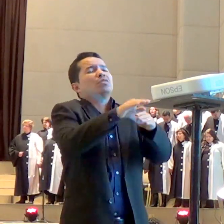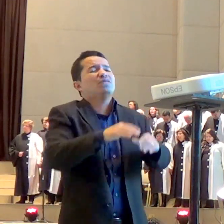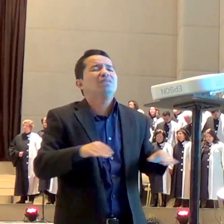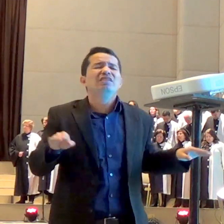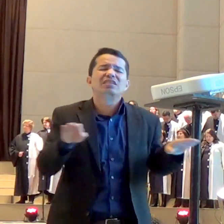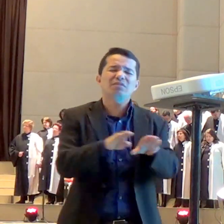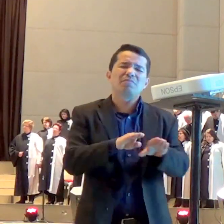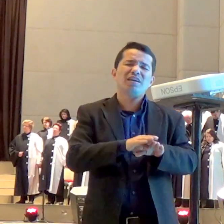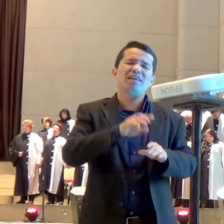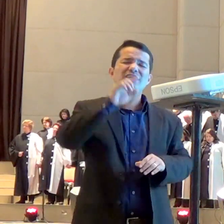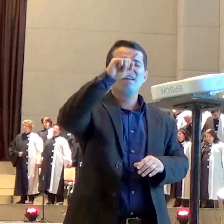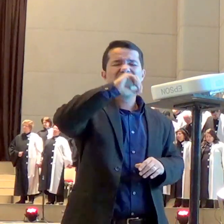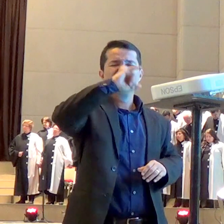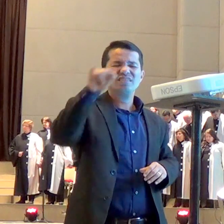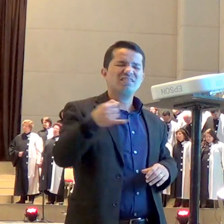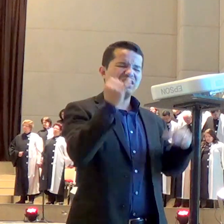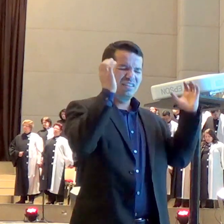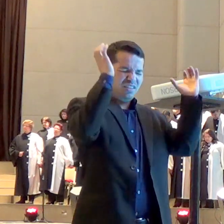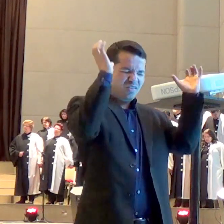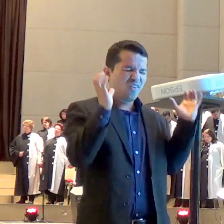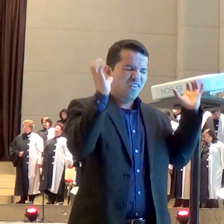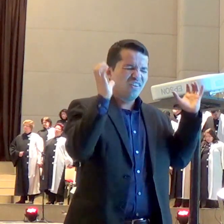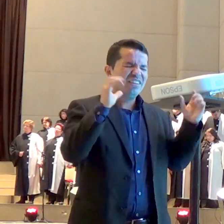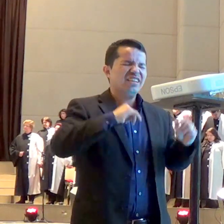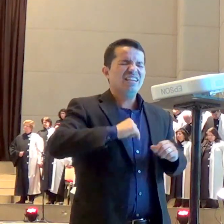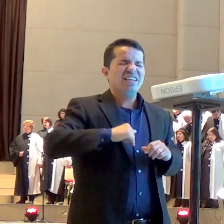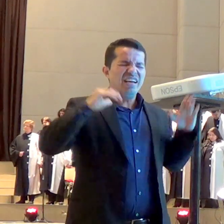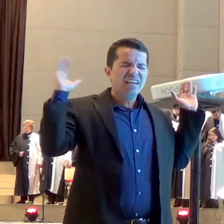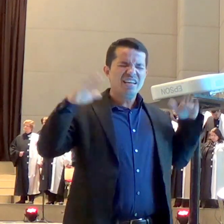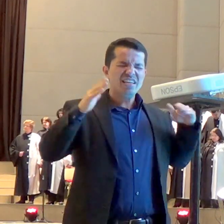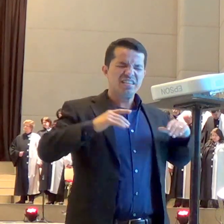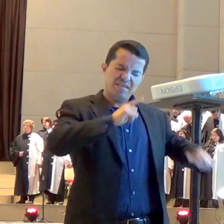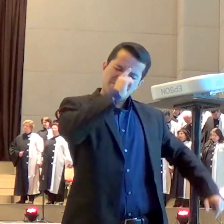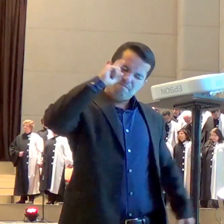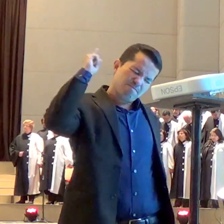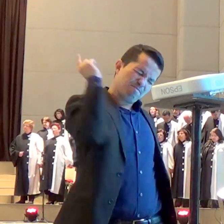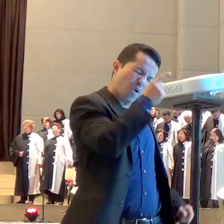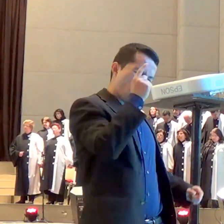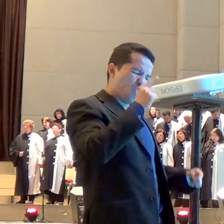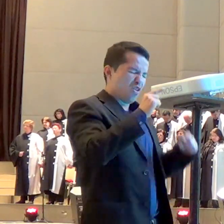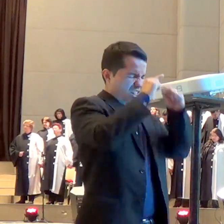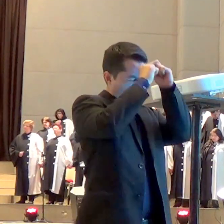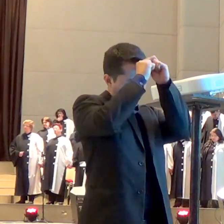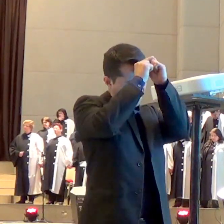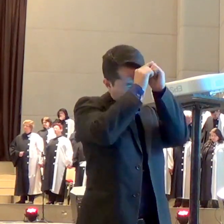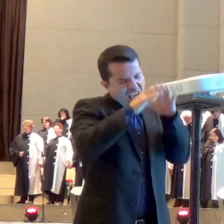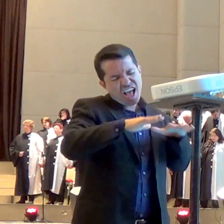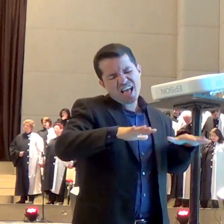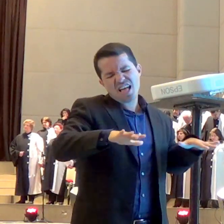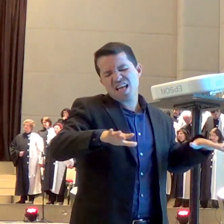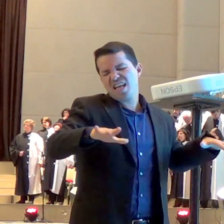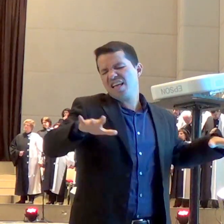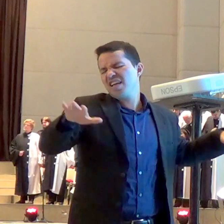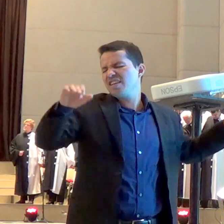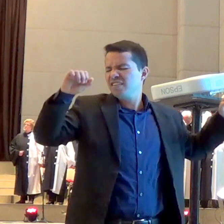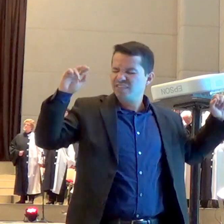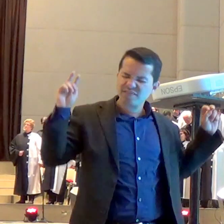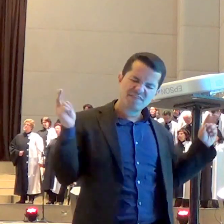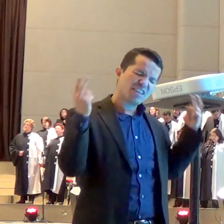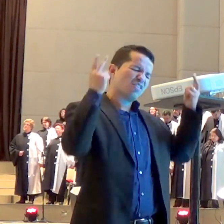de Jericó a gente vai ver Senhor esse exército que a gente não enxerga mas que o Senhor diz